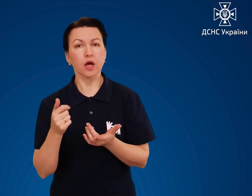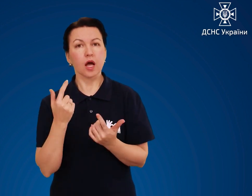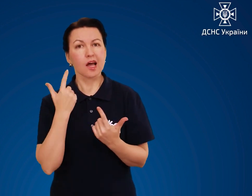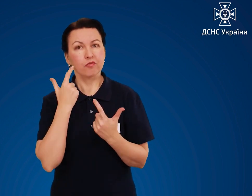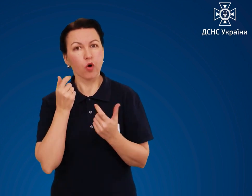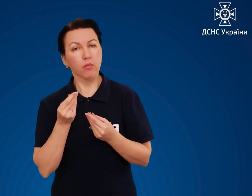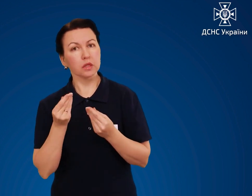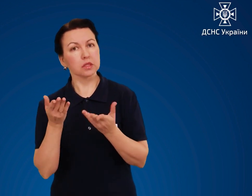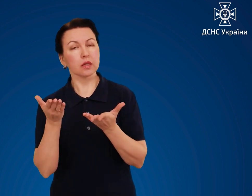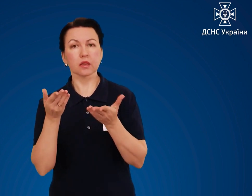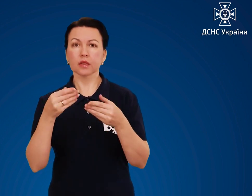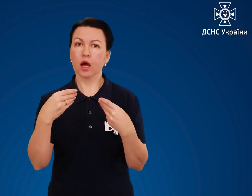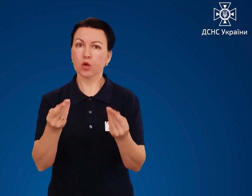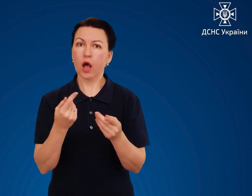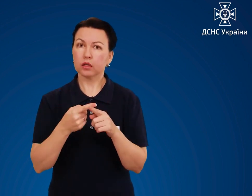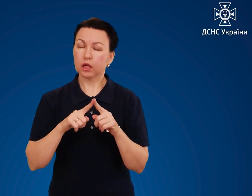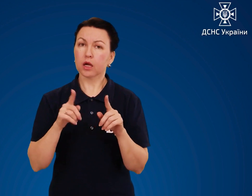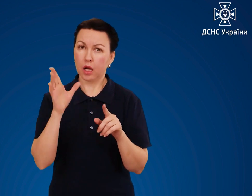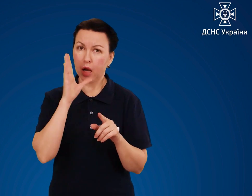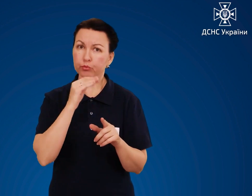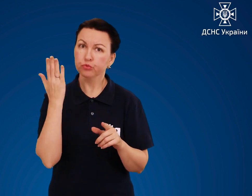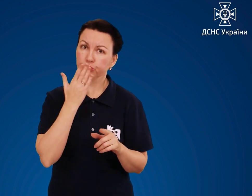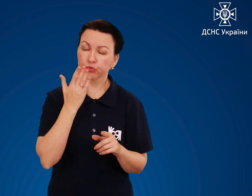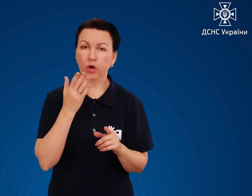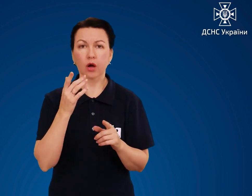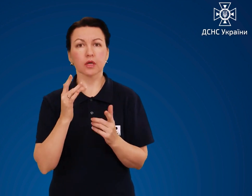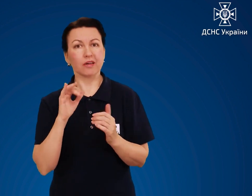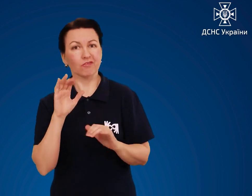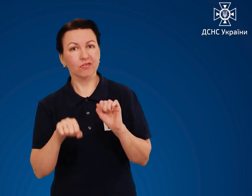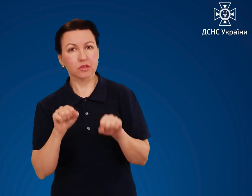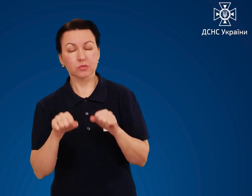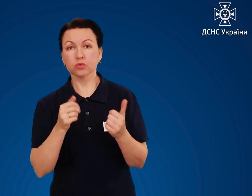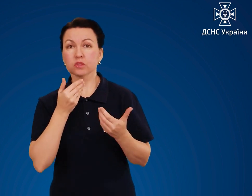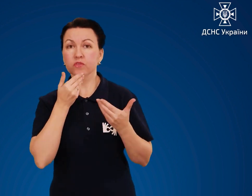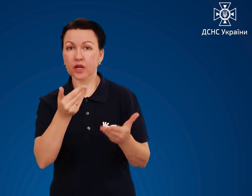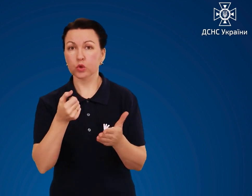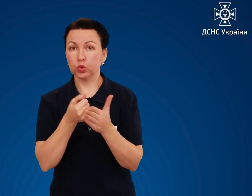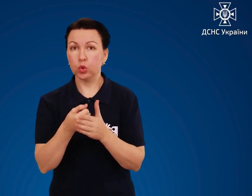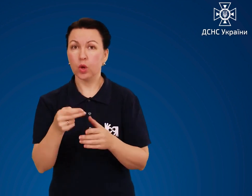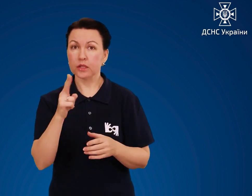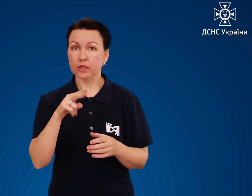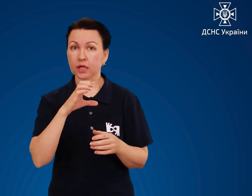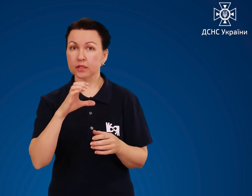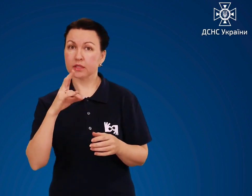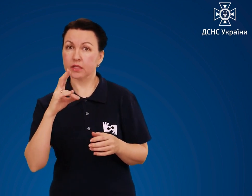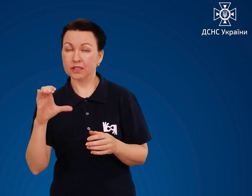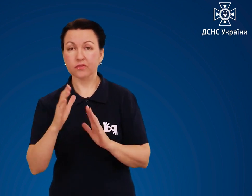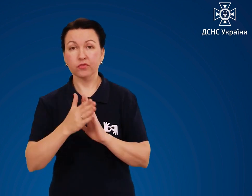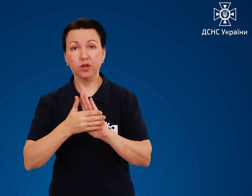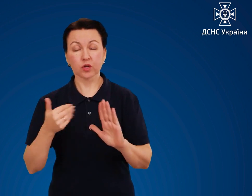яка публікується ДСНС на сайтах, та можливості звернення до ДСНС і виклику екстрених служб